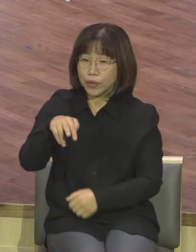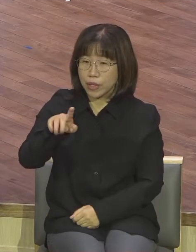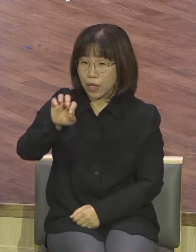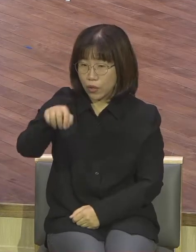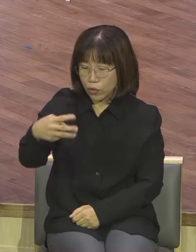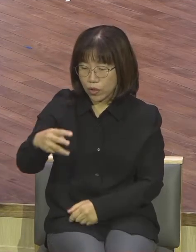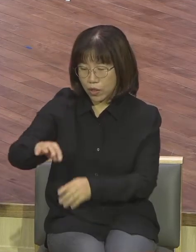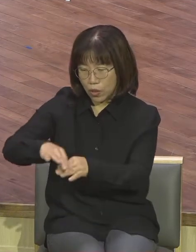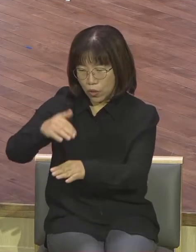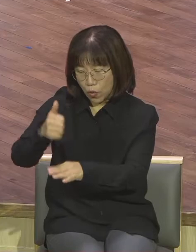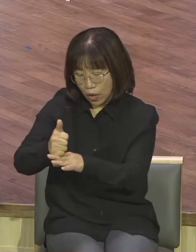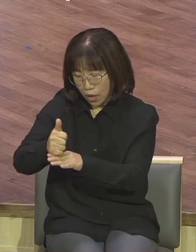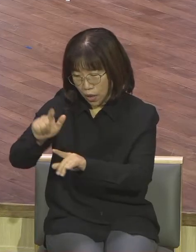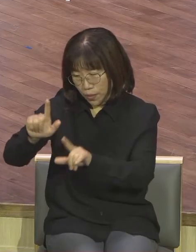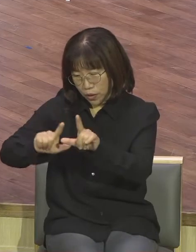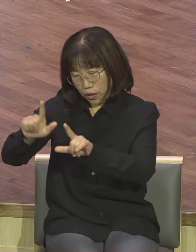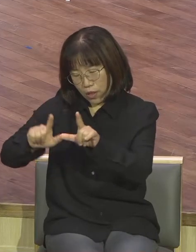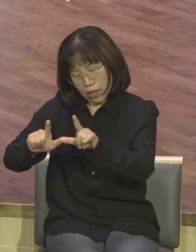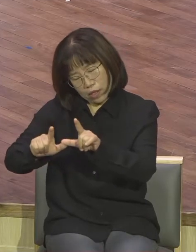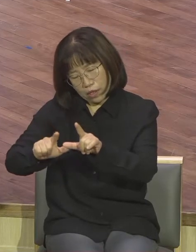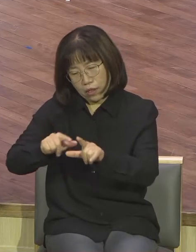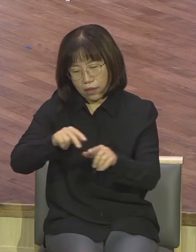사무엘에게는 너무 가슴이 아팠어요